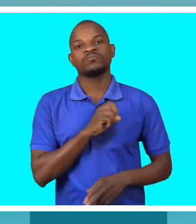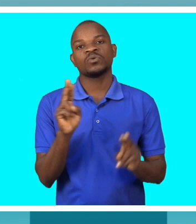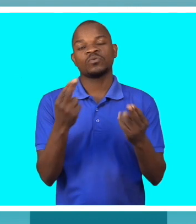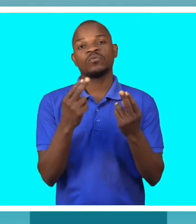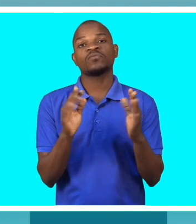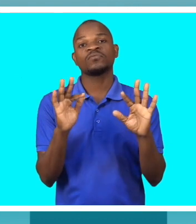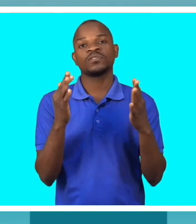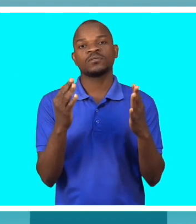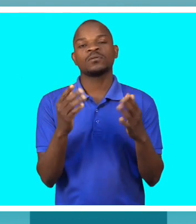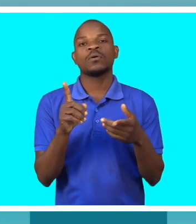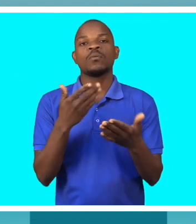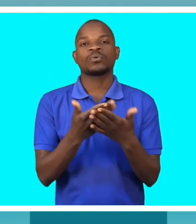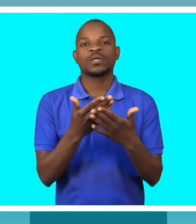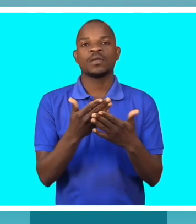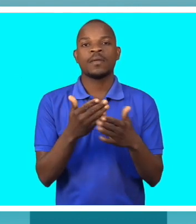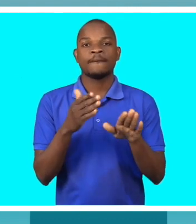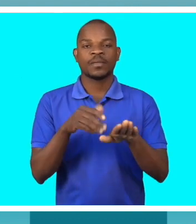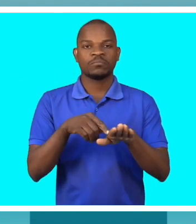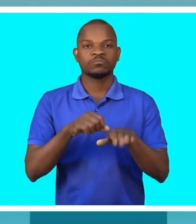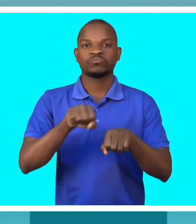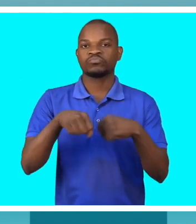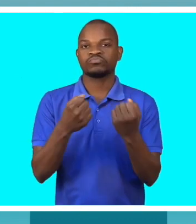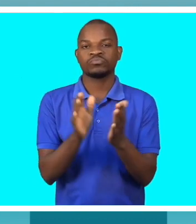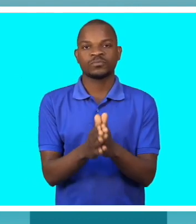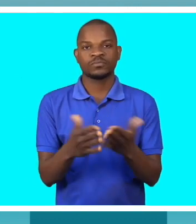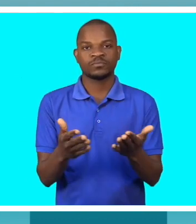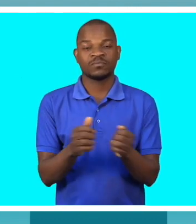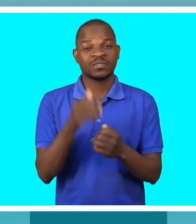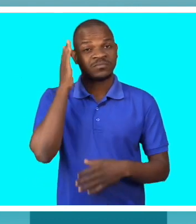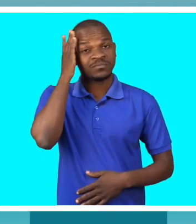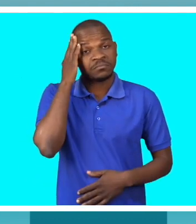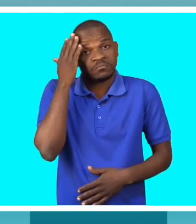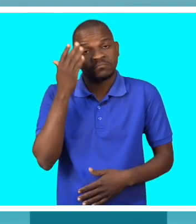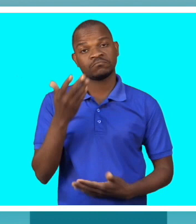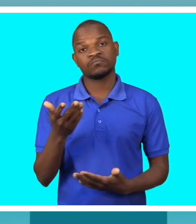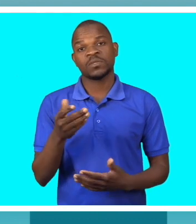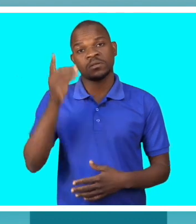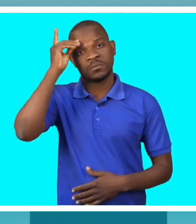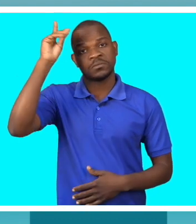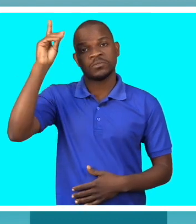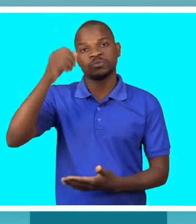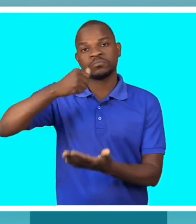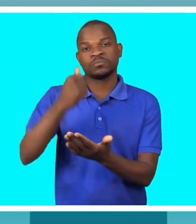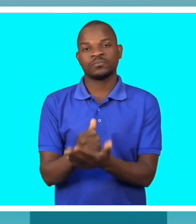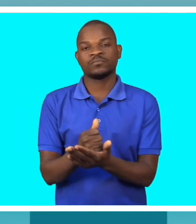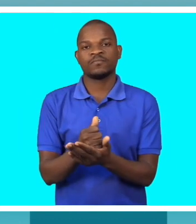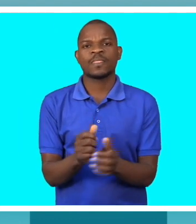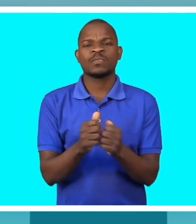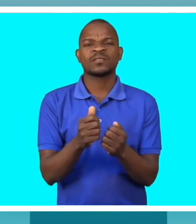conseguia movimentar meus pés. E eu só disse que seja feita a vontade de Deus. Há várias causas de lesão medular.